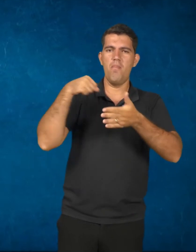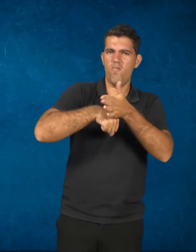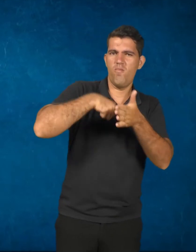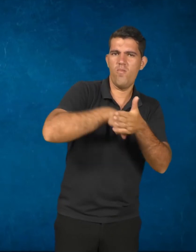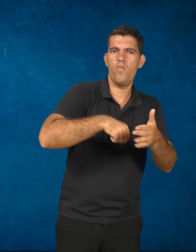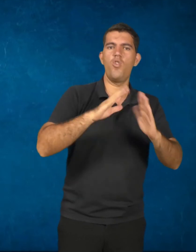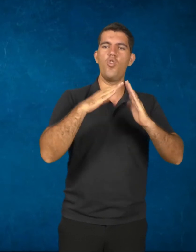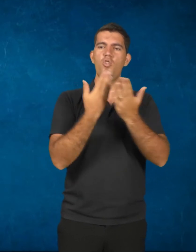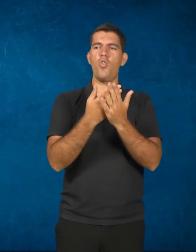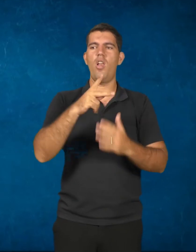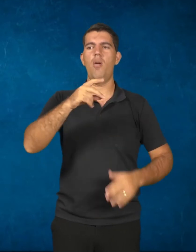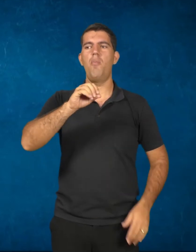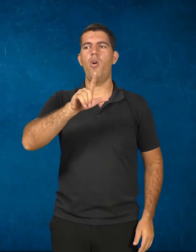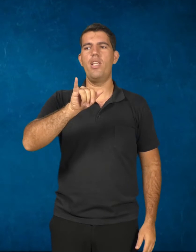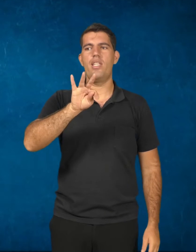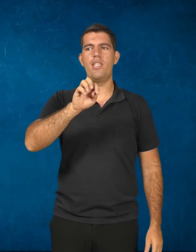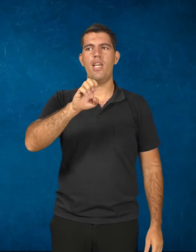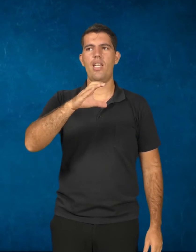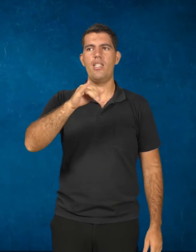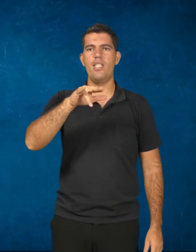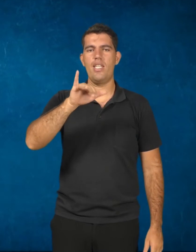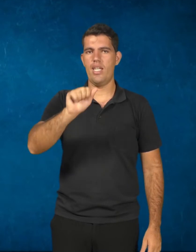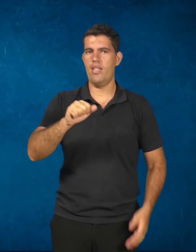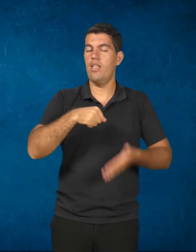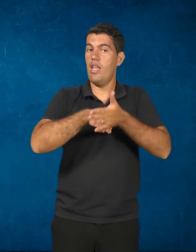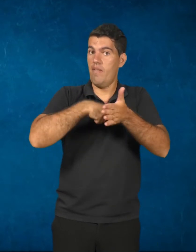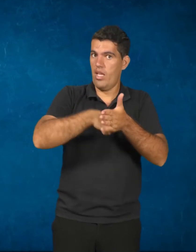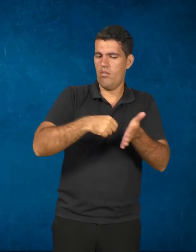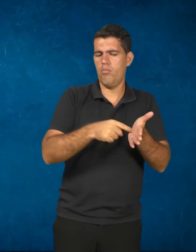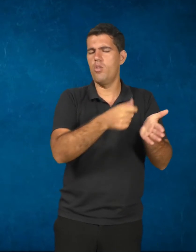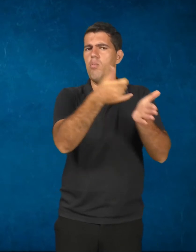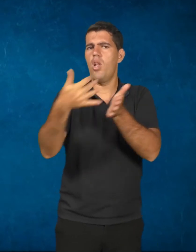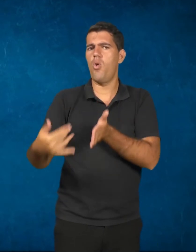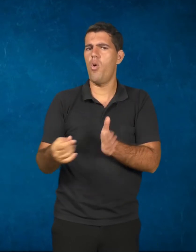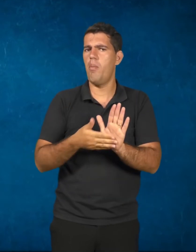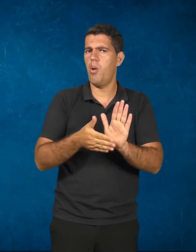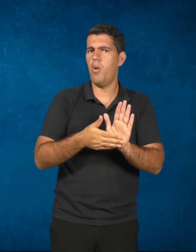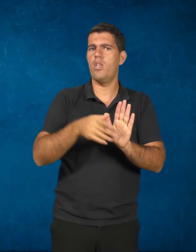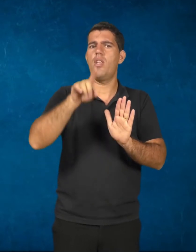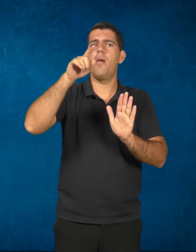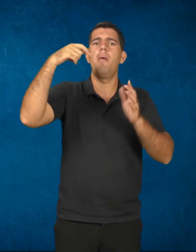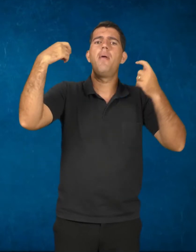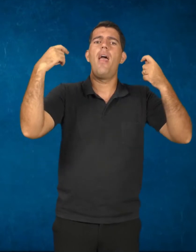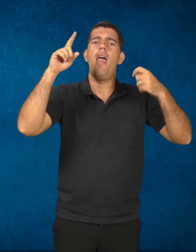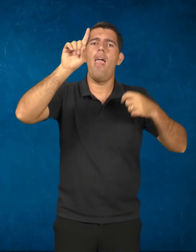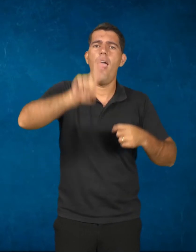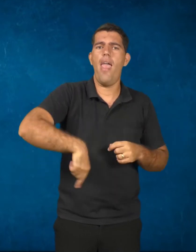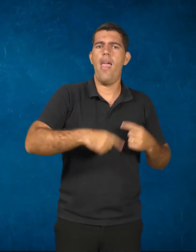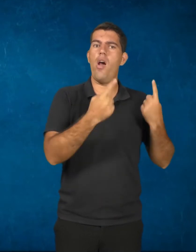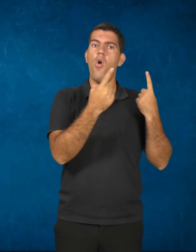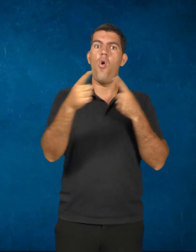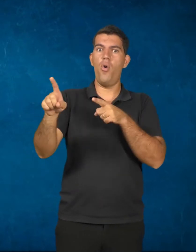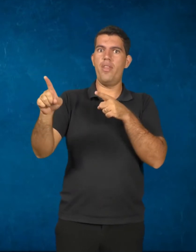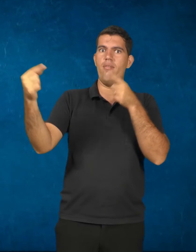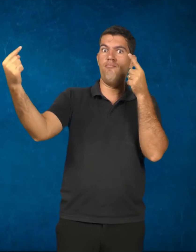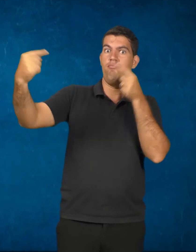politécnica. Nessa defesa, ele propõe o quê? Que é uma concepção, ele se opõe, nessa